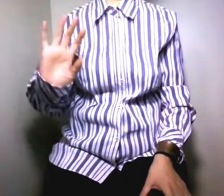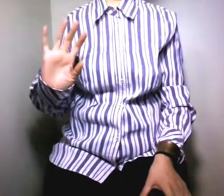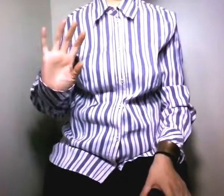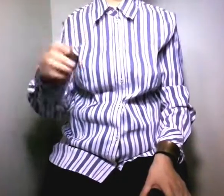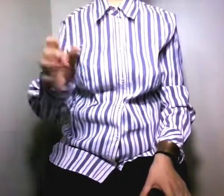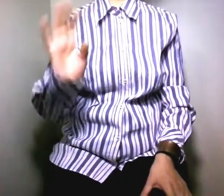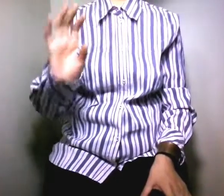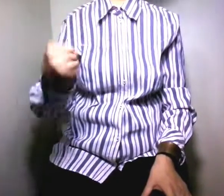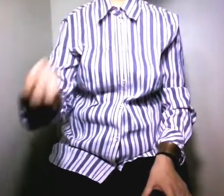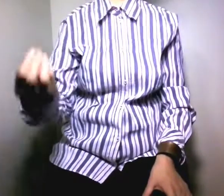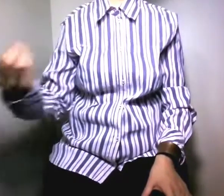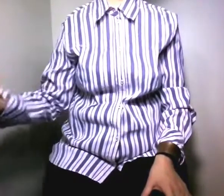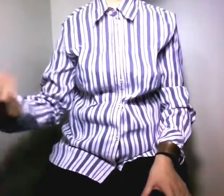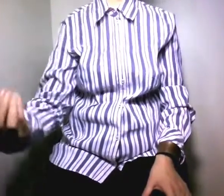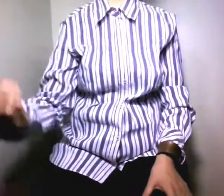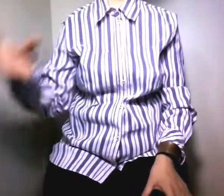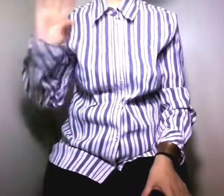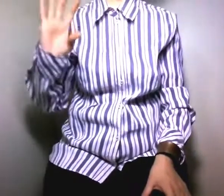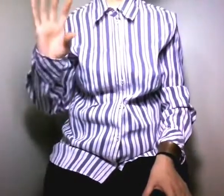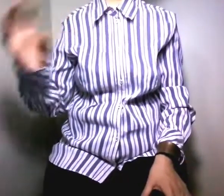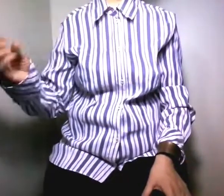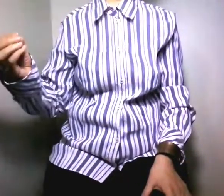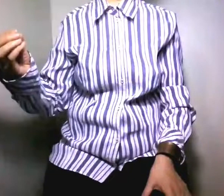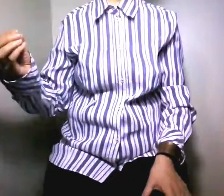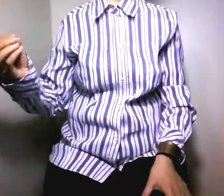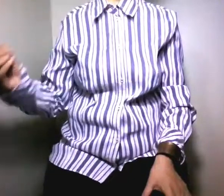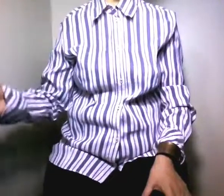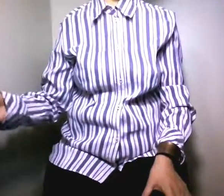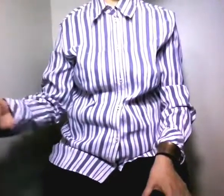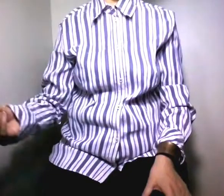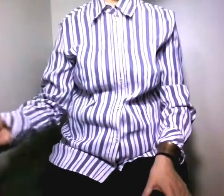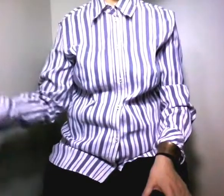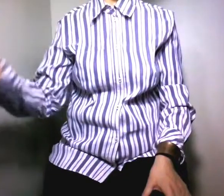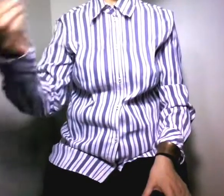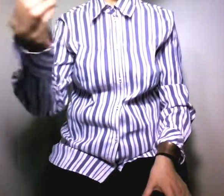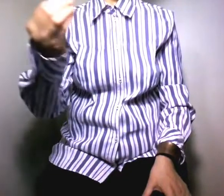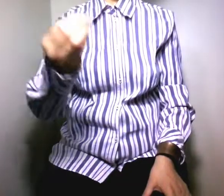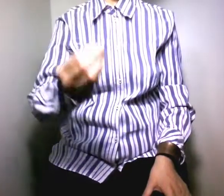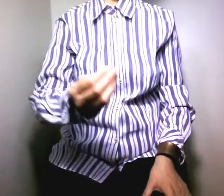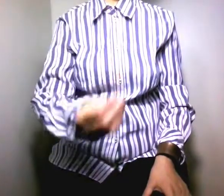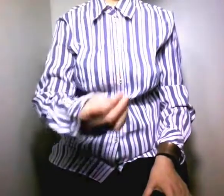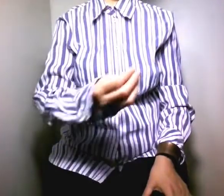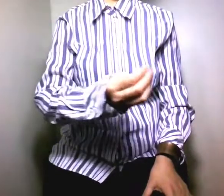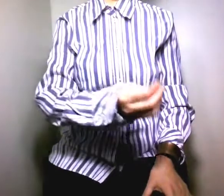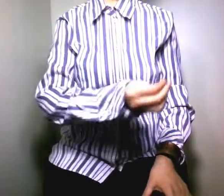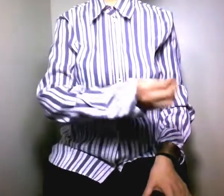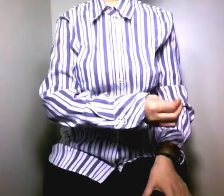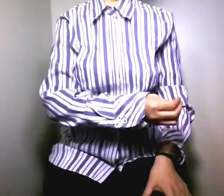بقاش أب وما بقاش رجل ولكن الذي يلعب دور الزكر قام وأقام علاقة